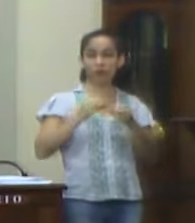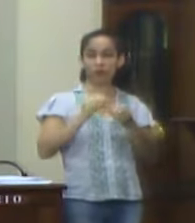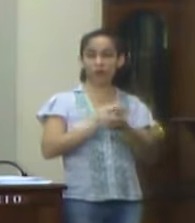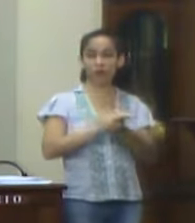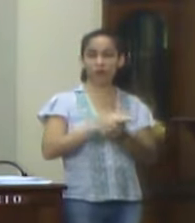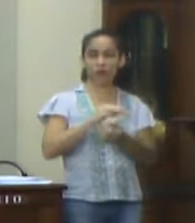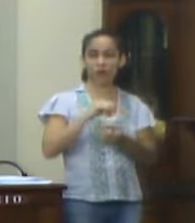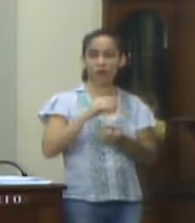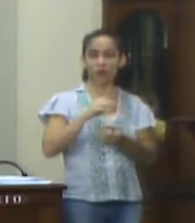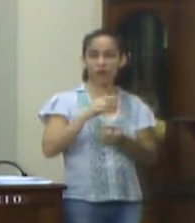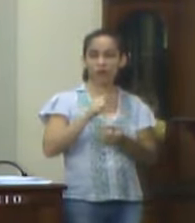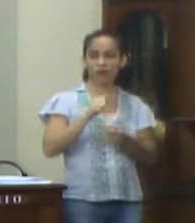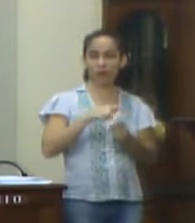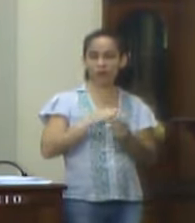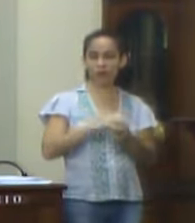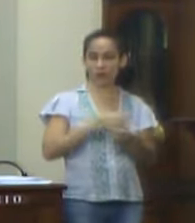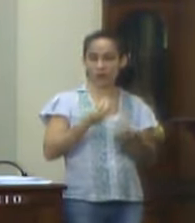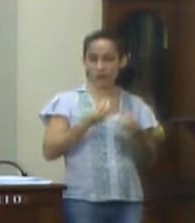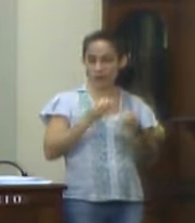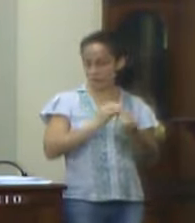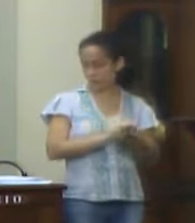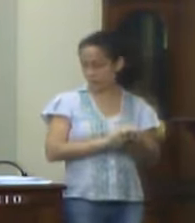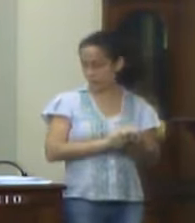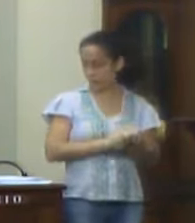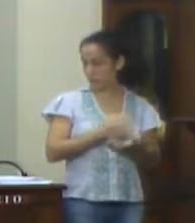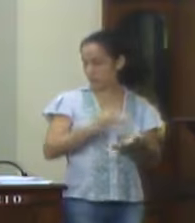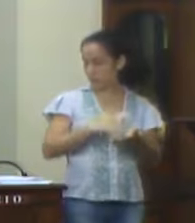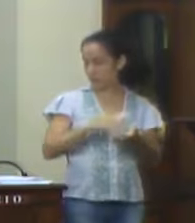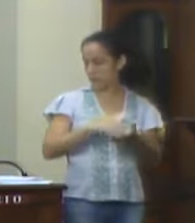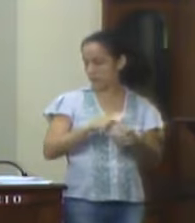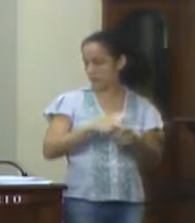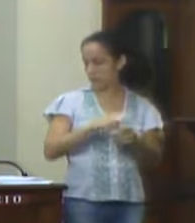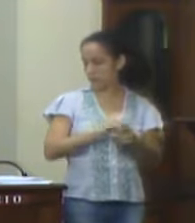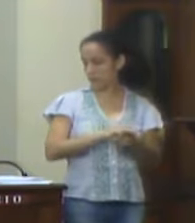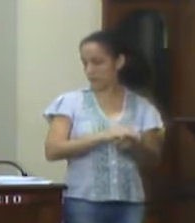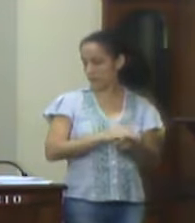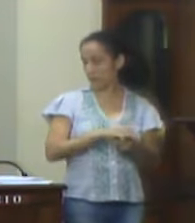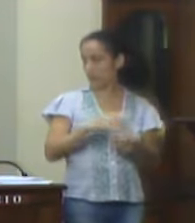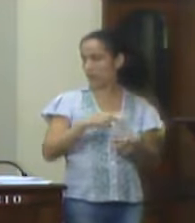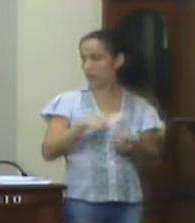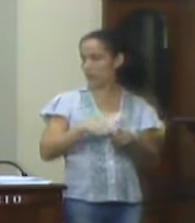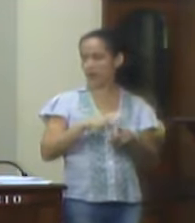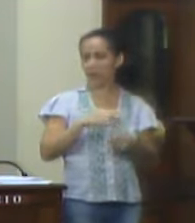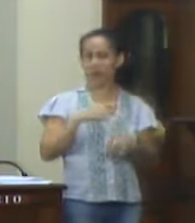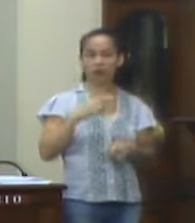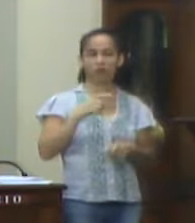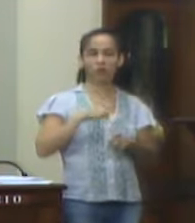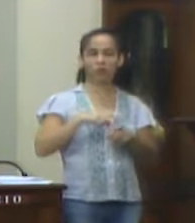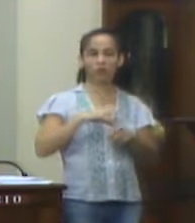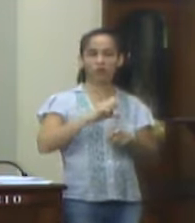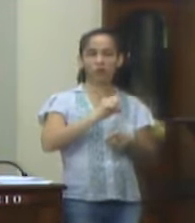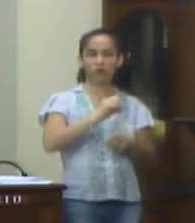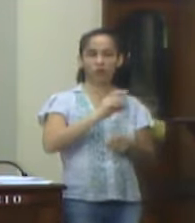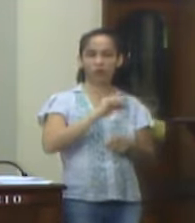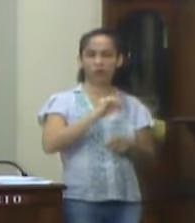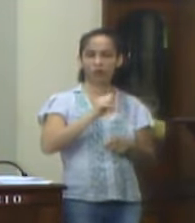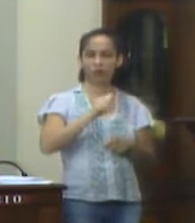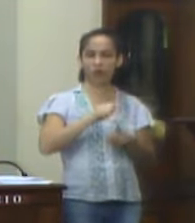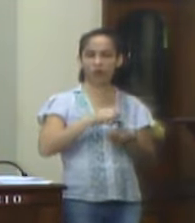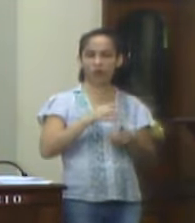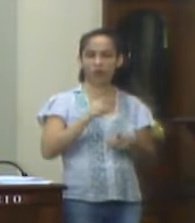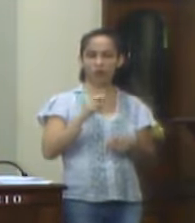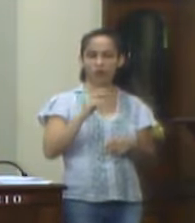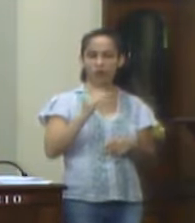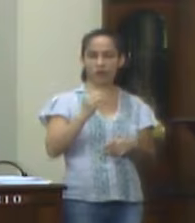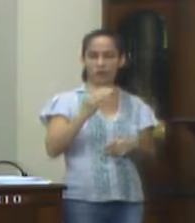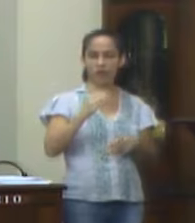digital. Dou ciência à Secretaria Municipal, à Secretaria Municipal, doutora Soraya Graça, a fim de resguardar os